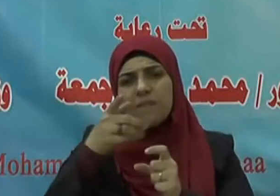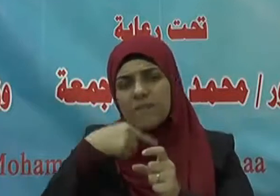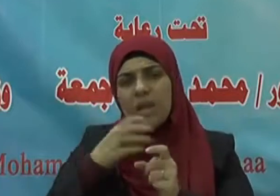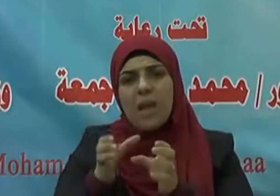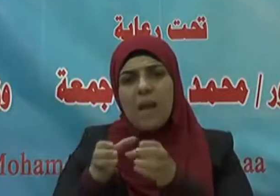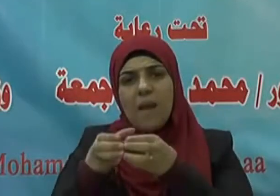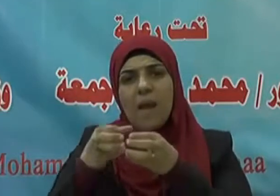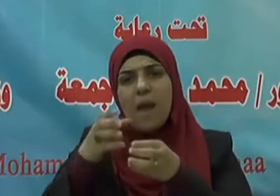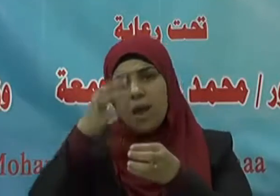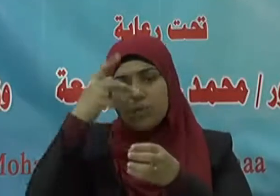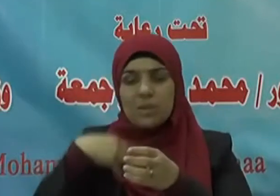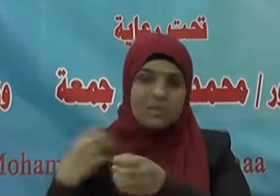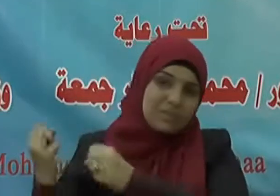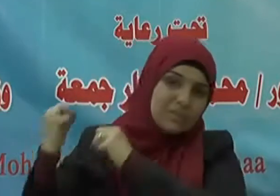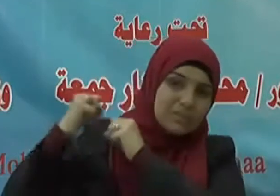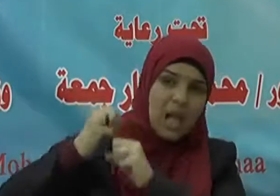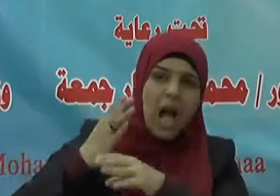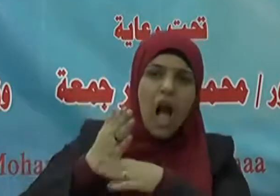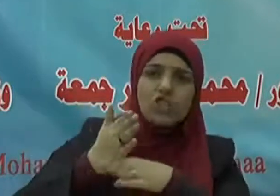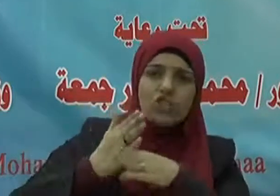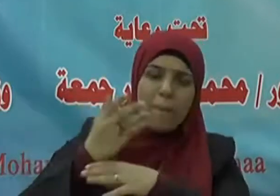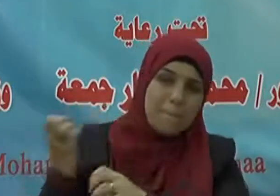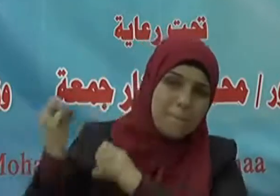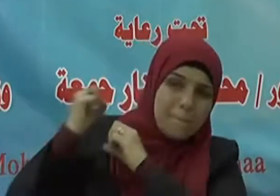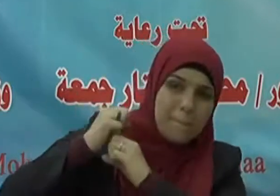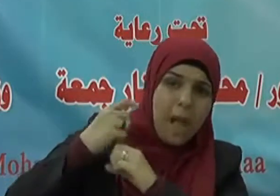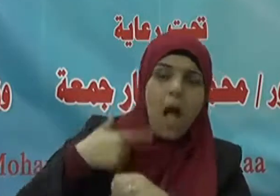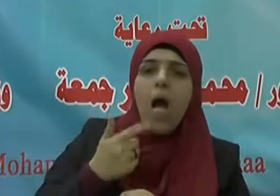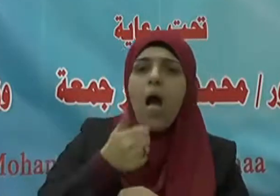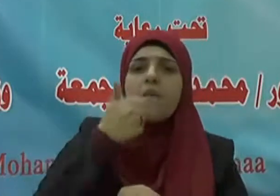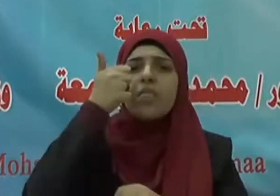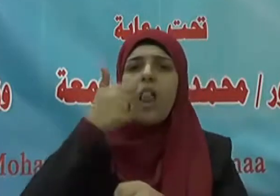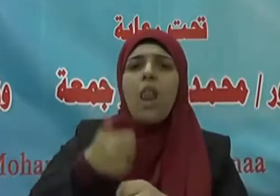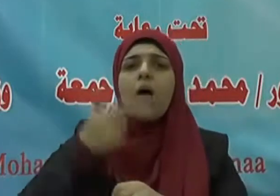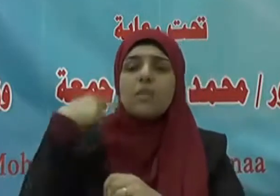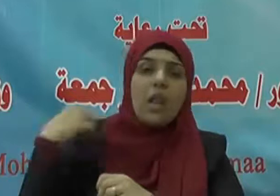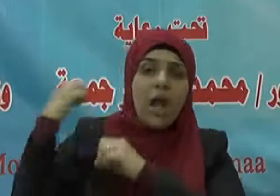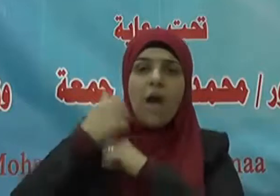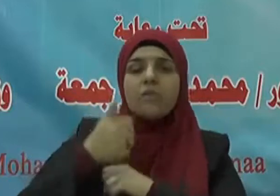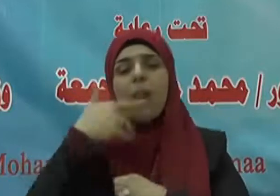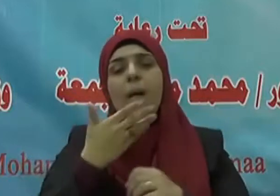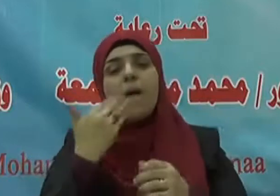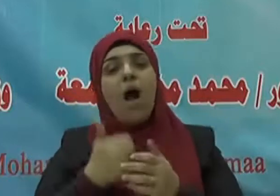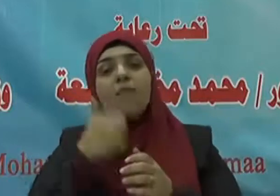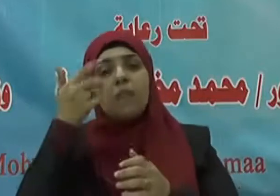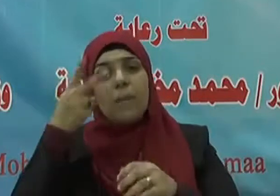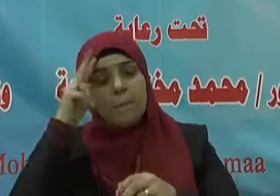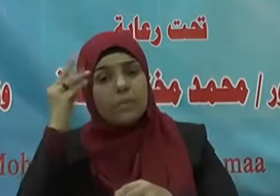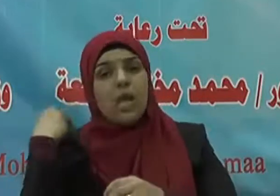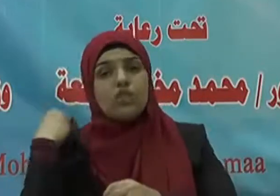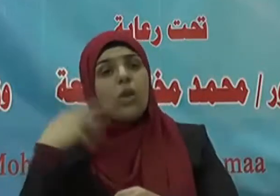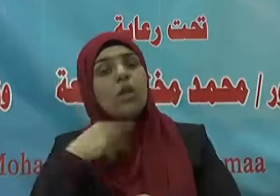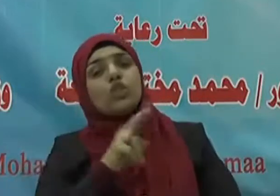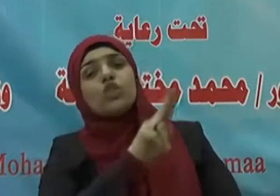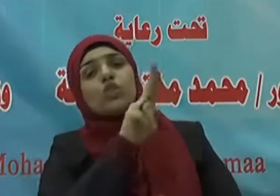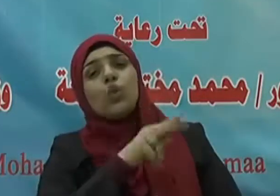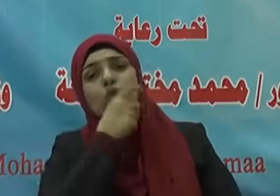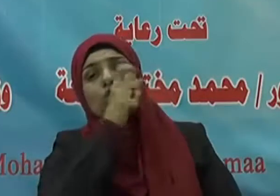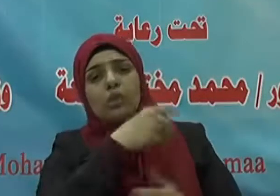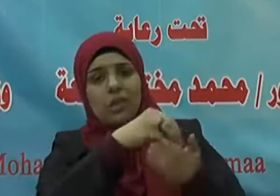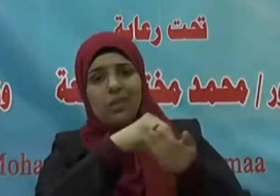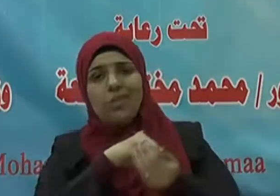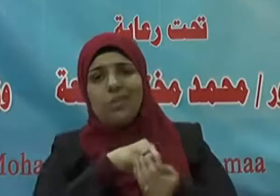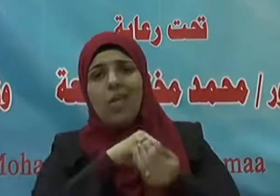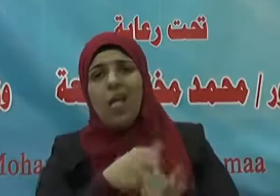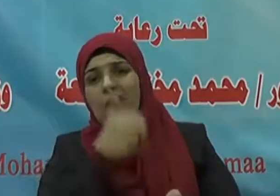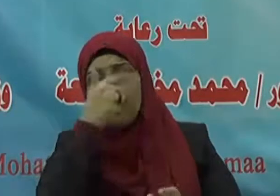حزمة على ظهره خير له من أن يسأل أحدا فيعطيه